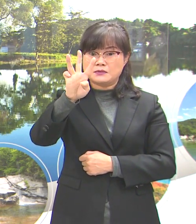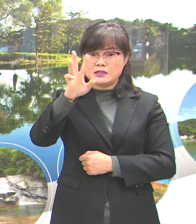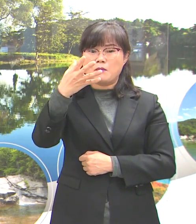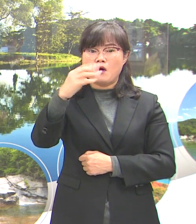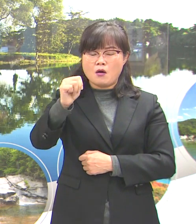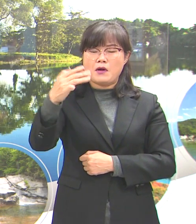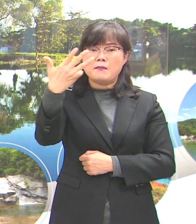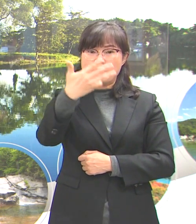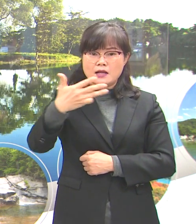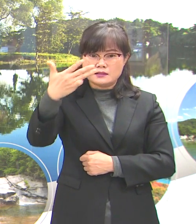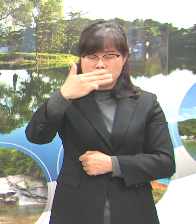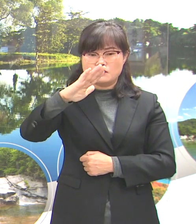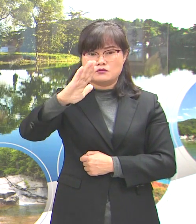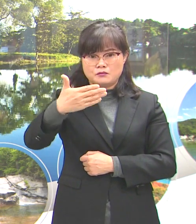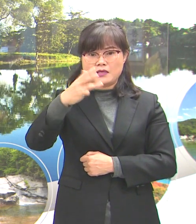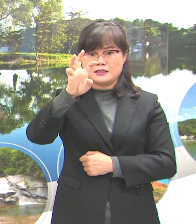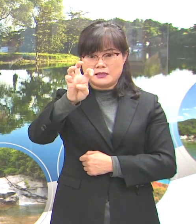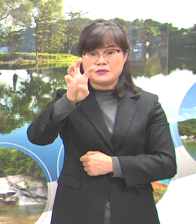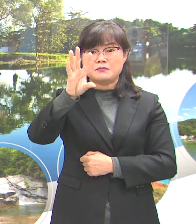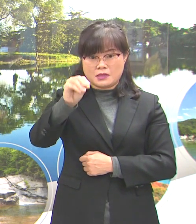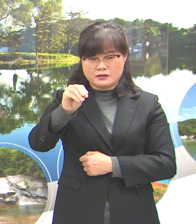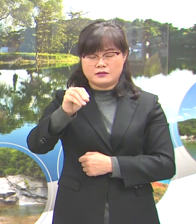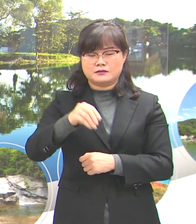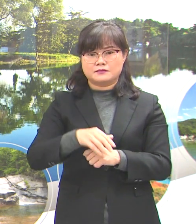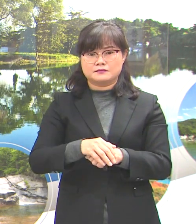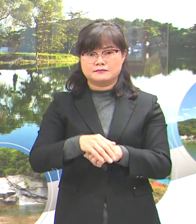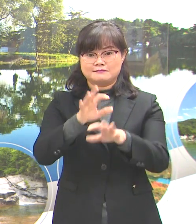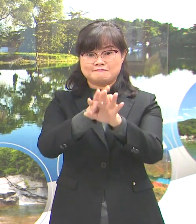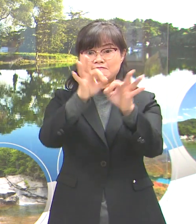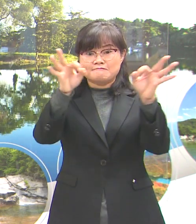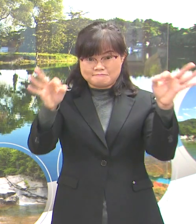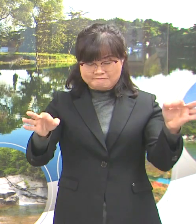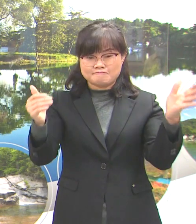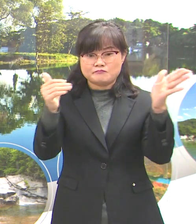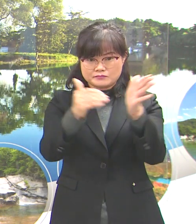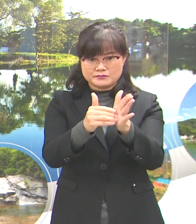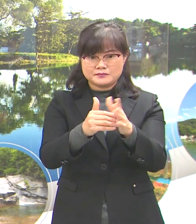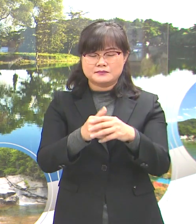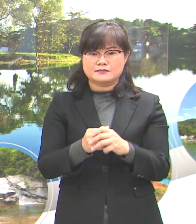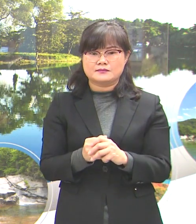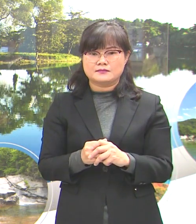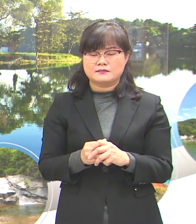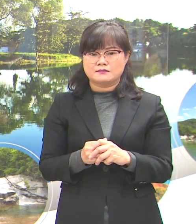,930만 원을 지급 완료하였고